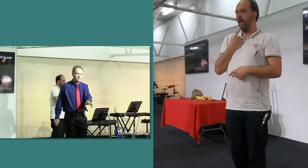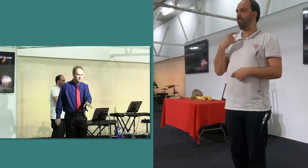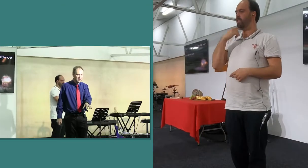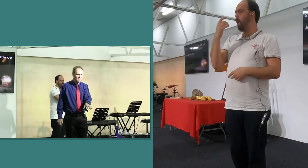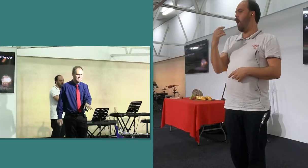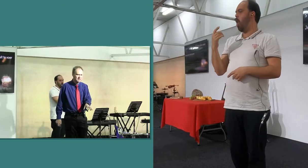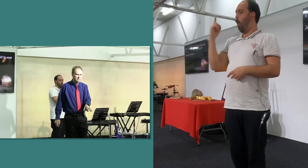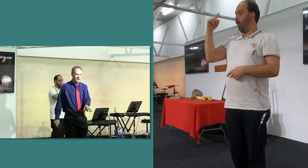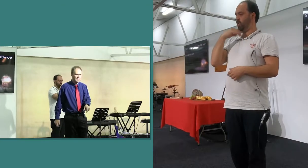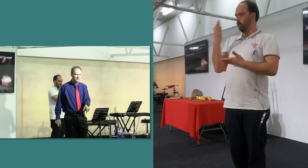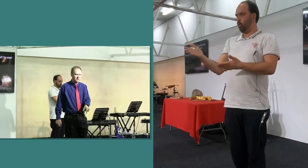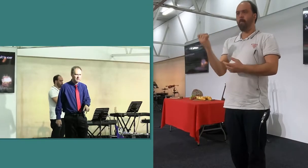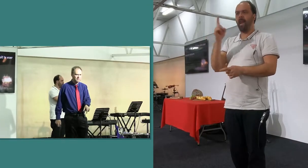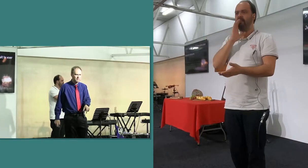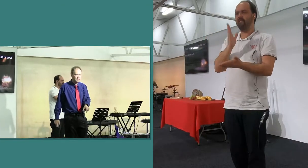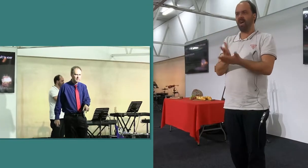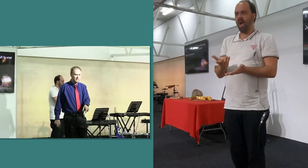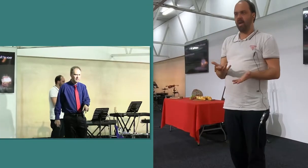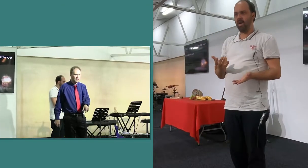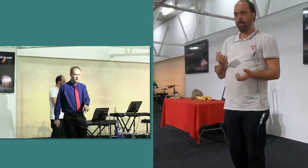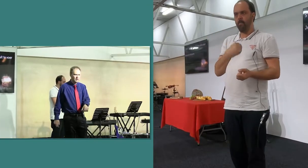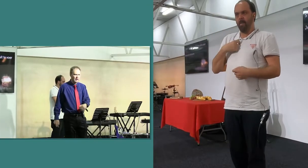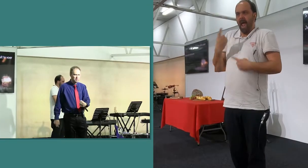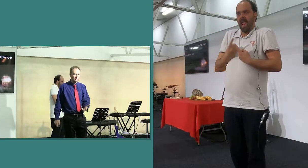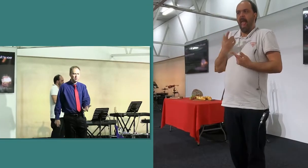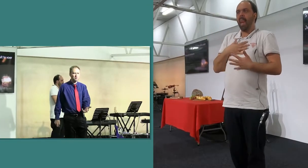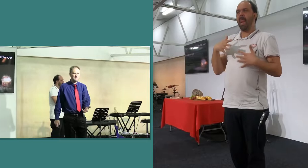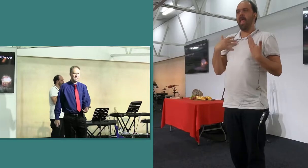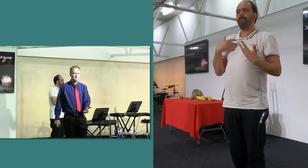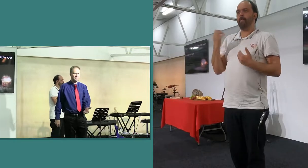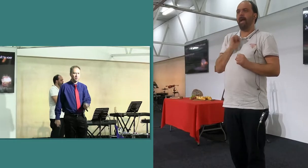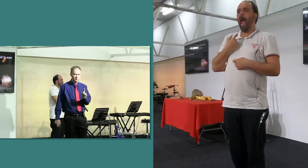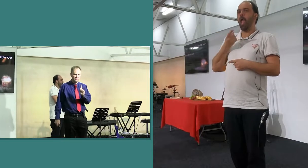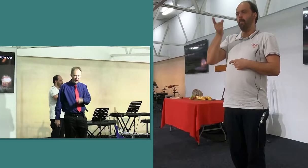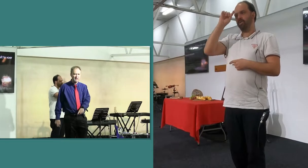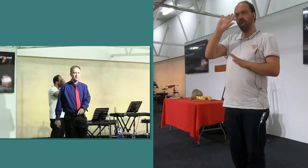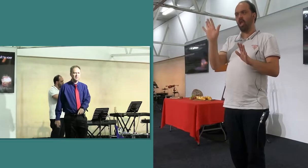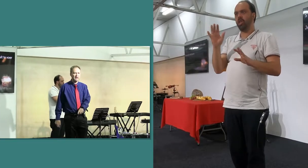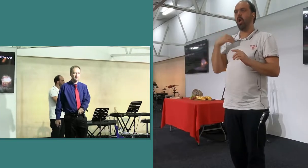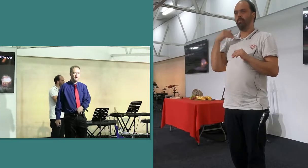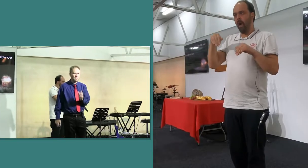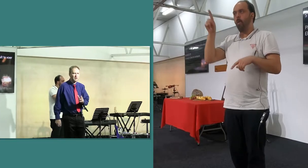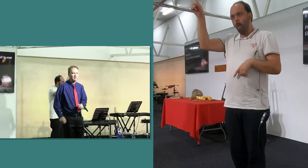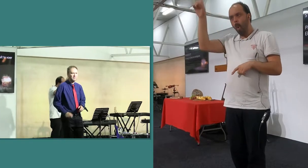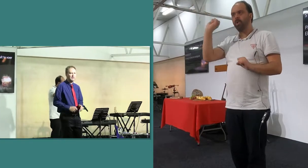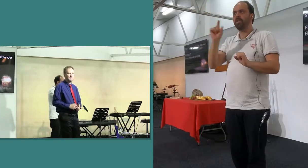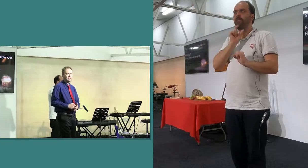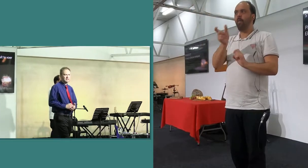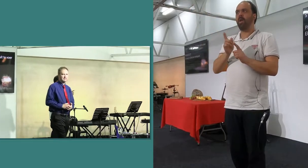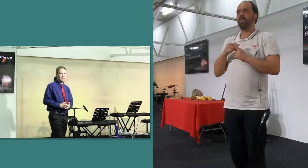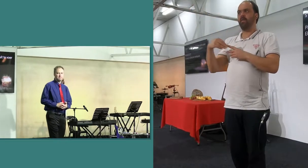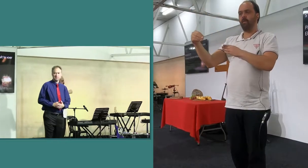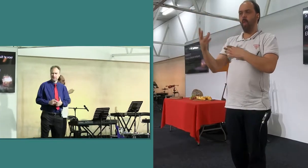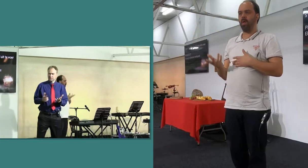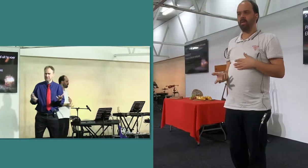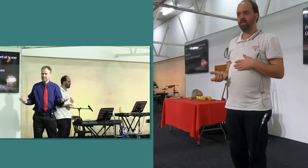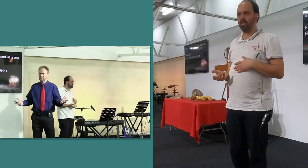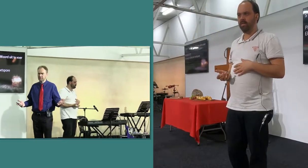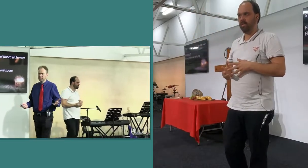van Christenskap uitleef nie, ek moet het op Godse termen doen, God verwacht het van my, nou, dit gesê, dit is precies wat dit beteken,